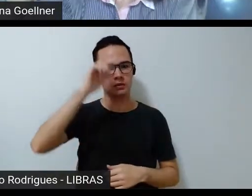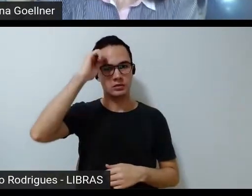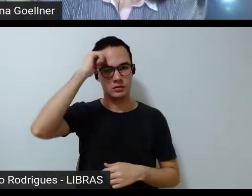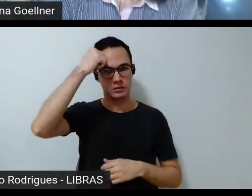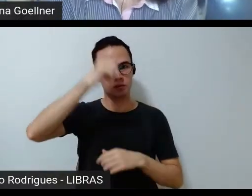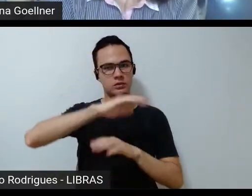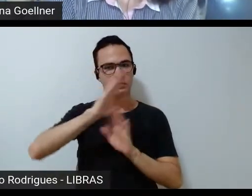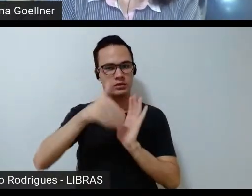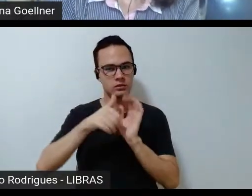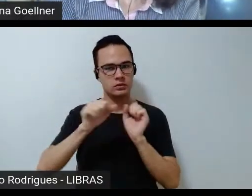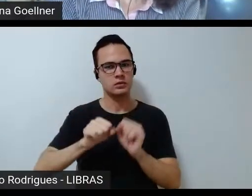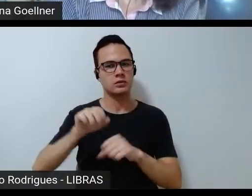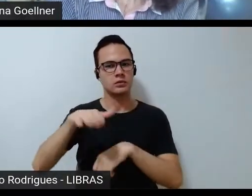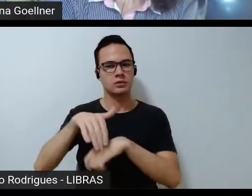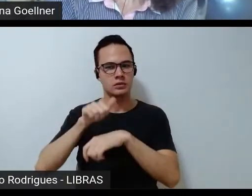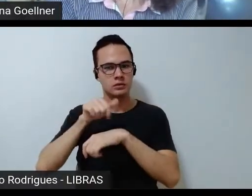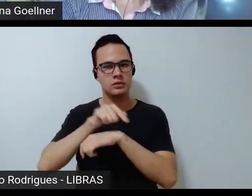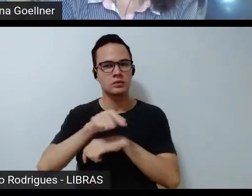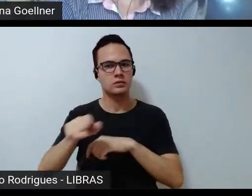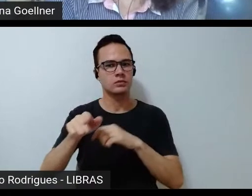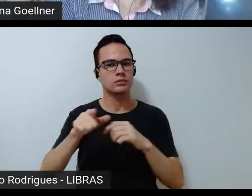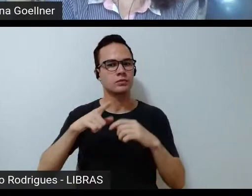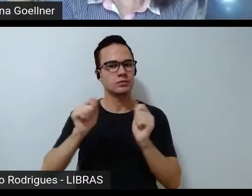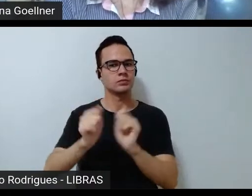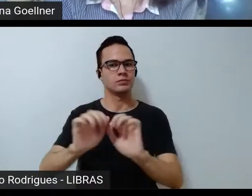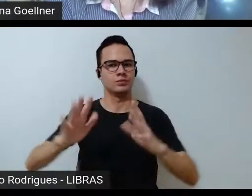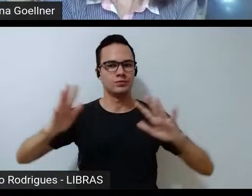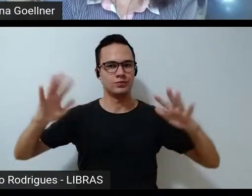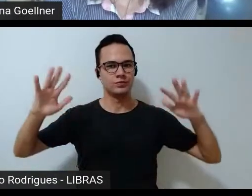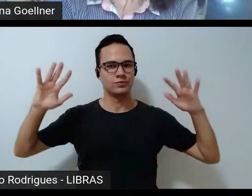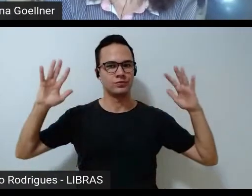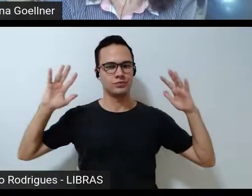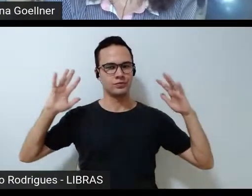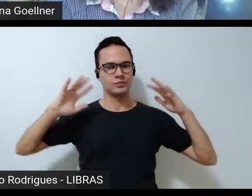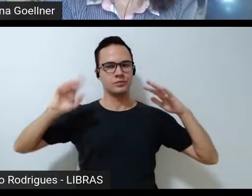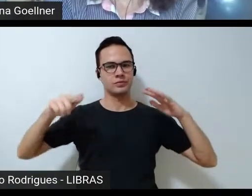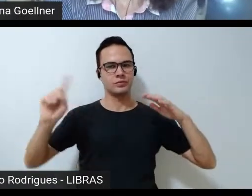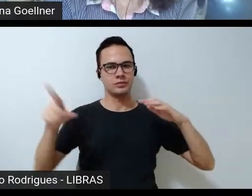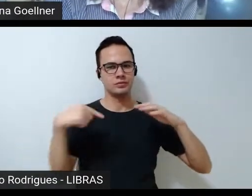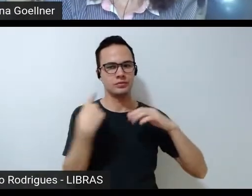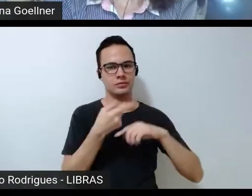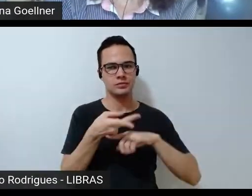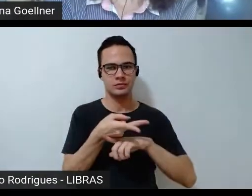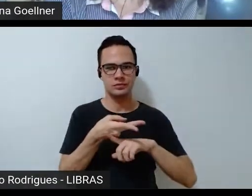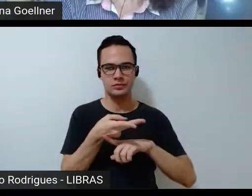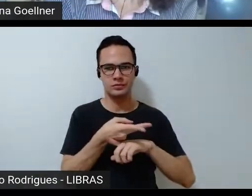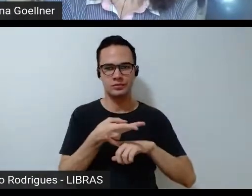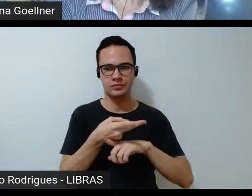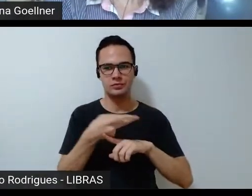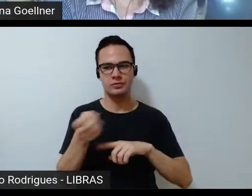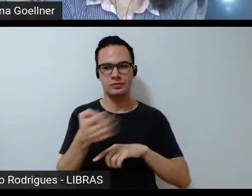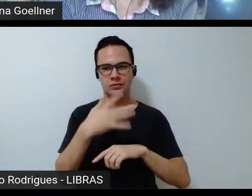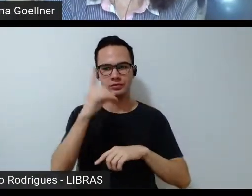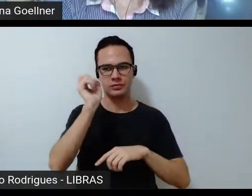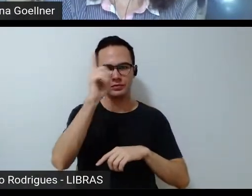que a gente pode chamar para iluminar esse, essa nossa busca, esse nosso novo desafio,